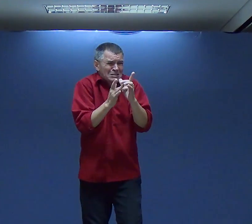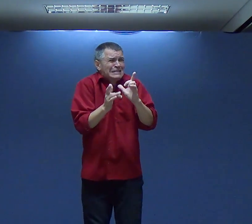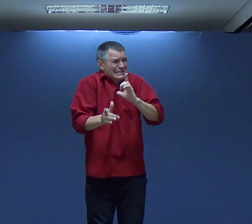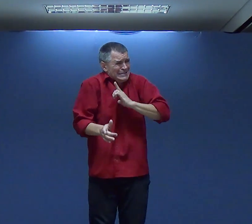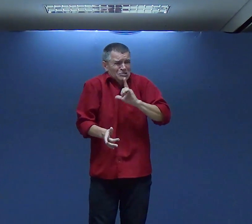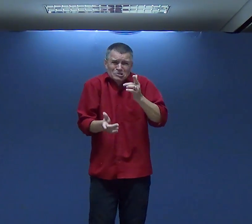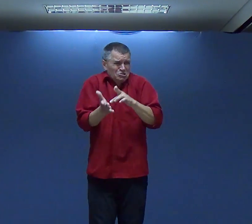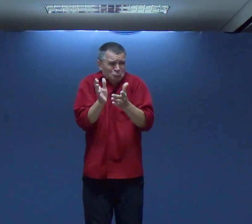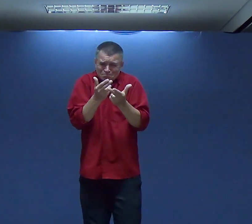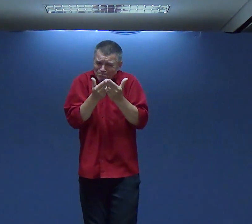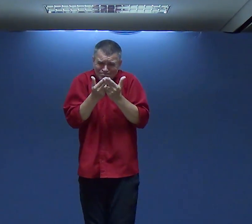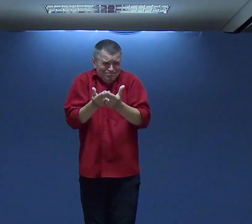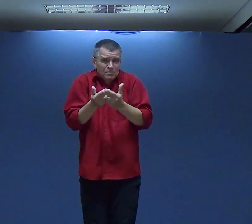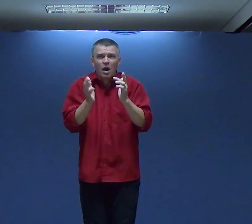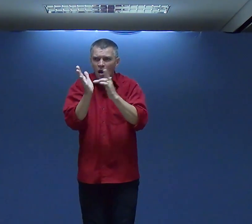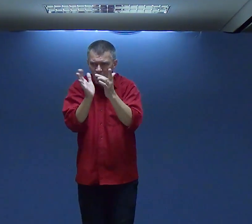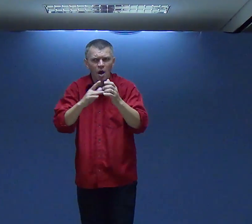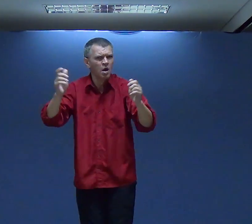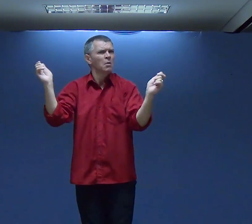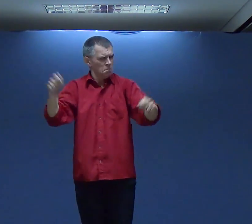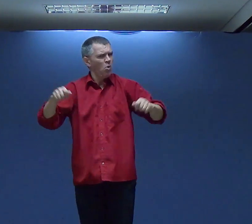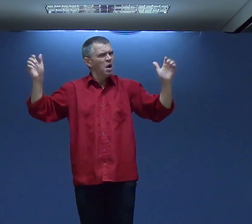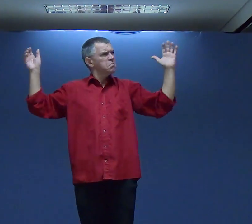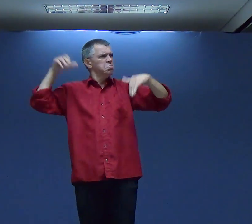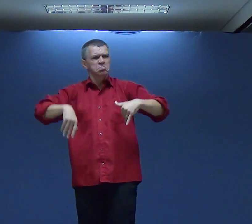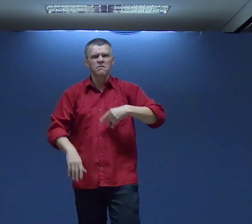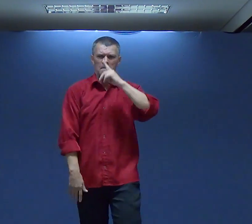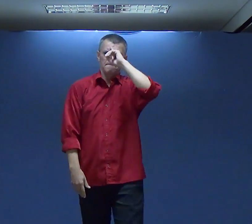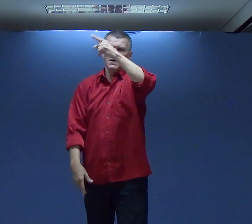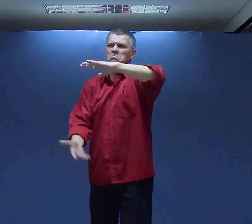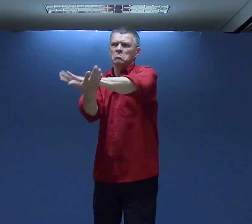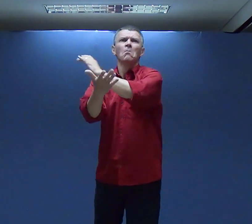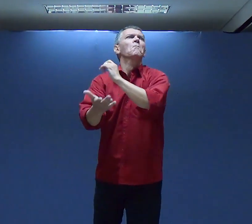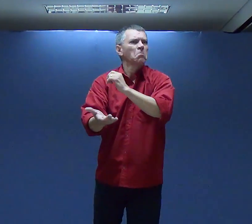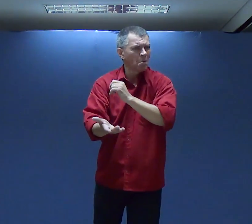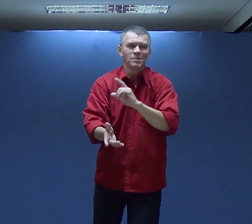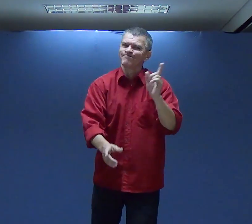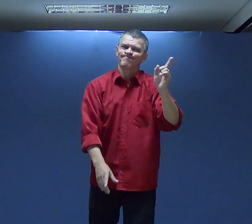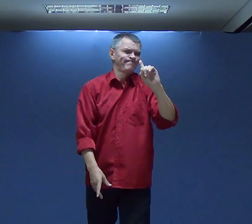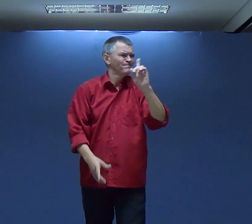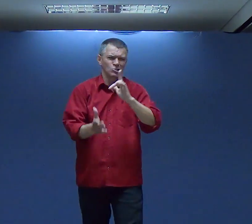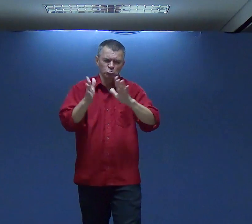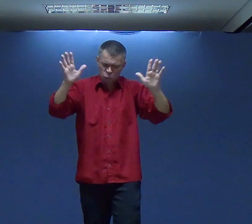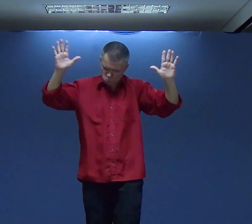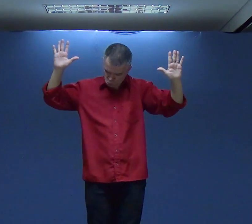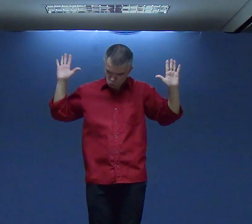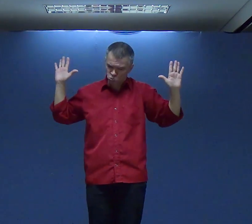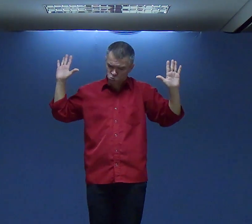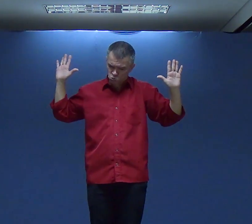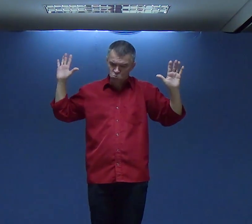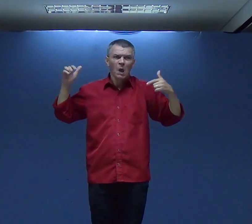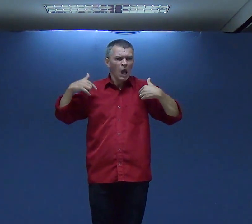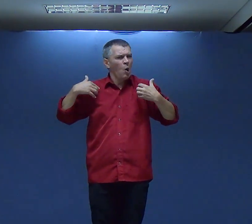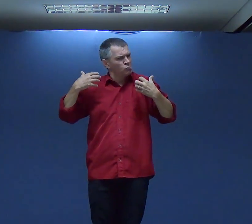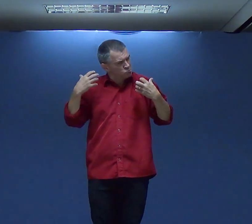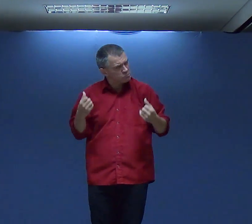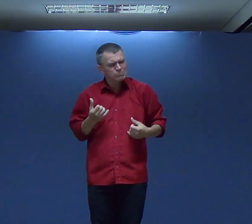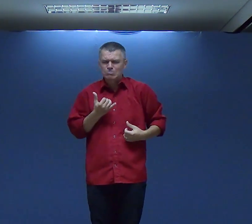Mas não foi isso Que aconteceu Jesus Suportou Aquela cruz Ele não desceu Dela